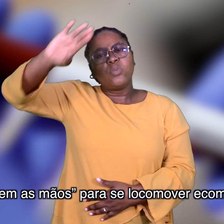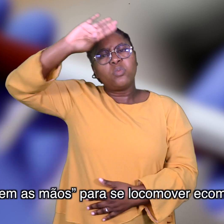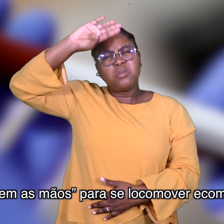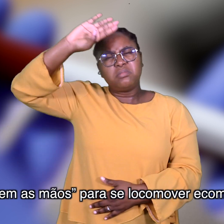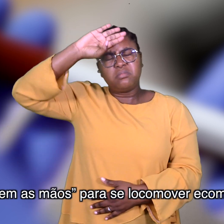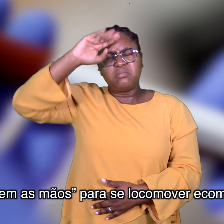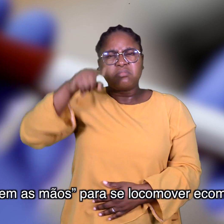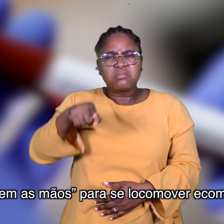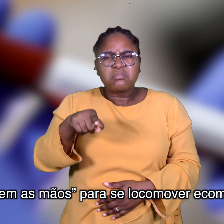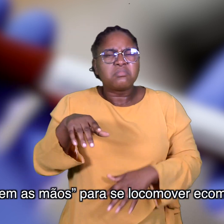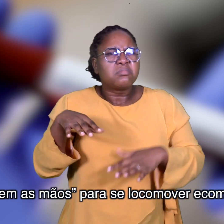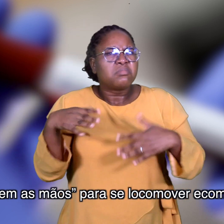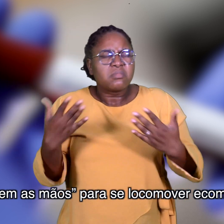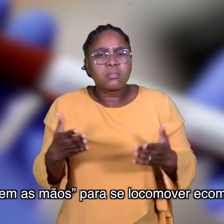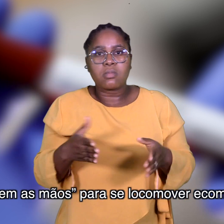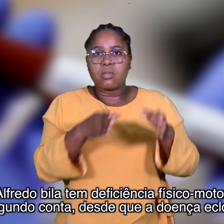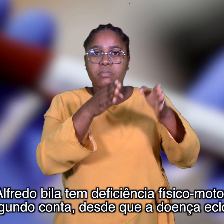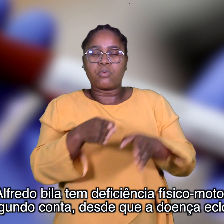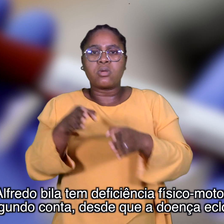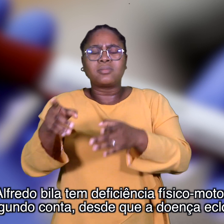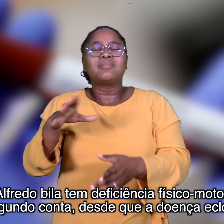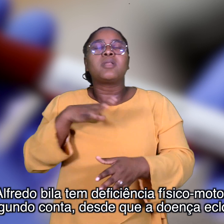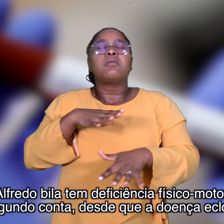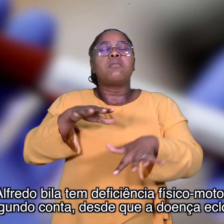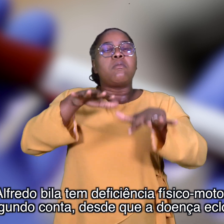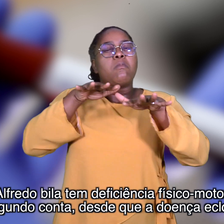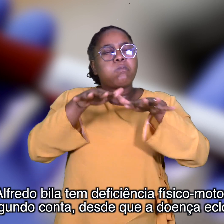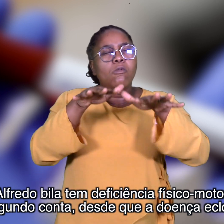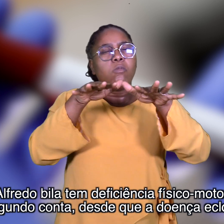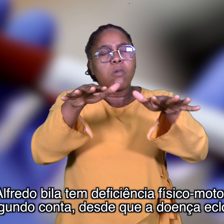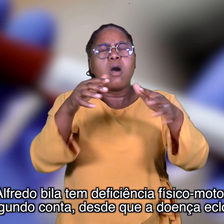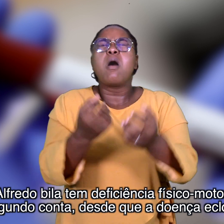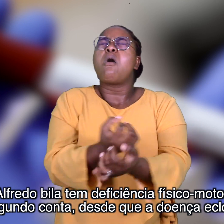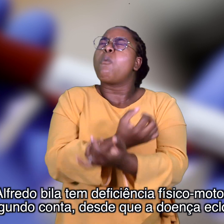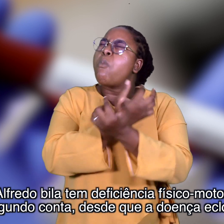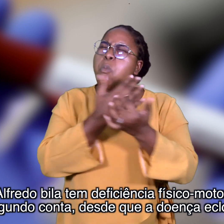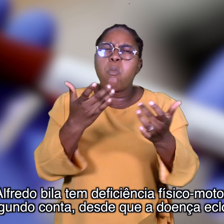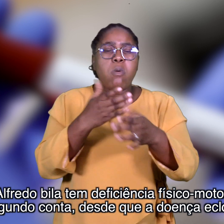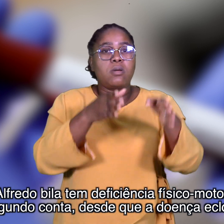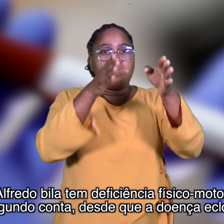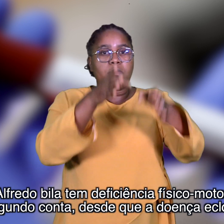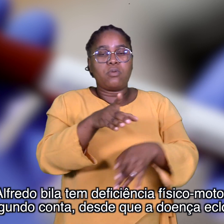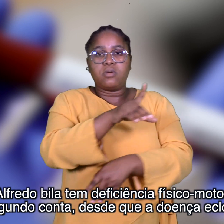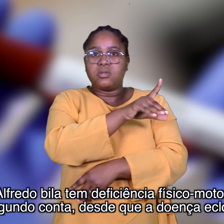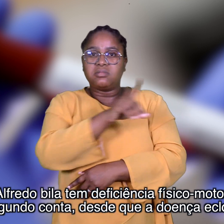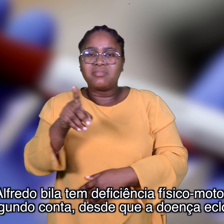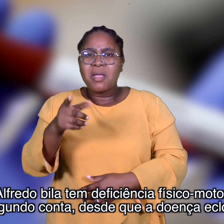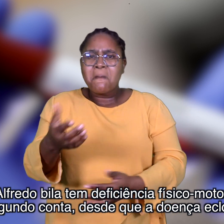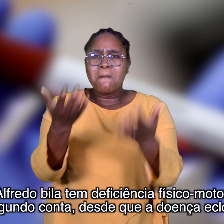mãos para se locomover e comunicar. Alfredo Bila tem deficiência físico-motora. Segundo conta, desde que a doença eclodiu,